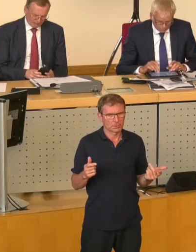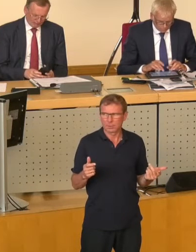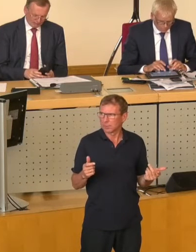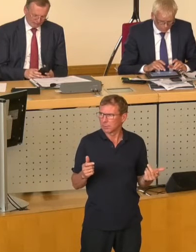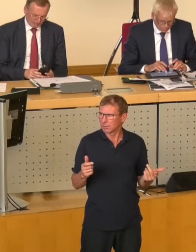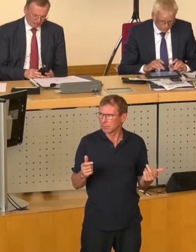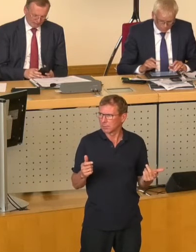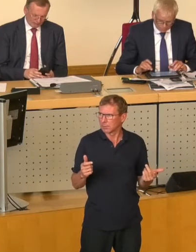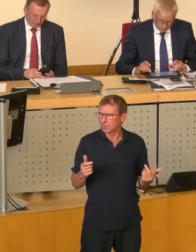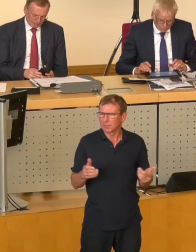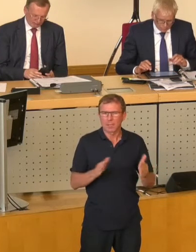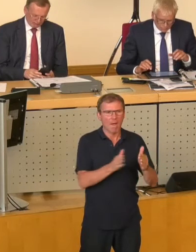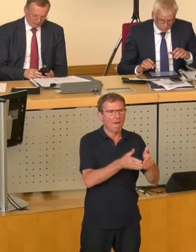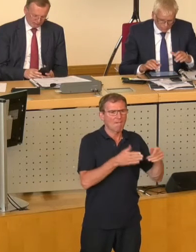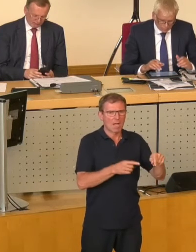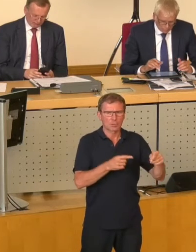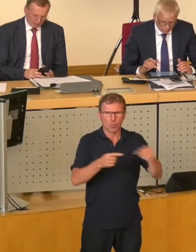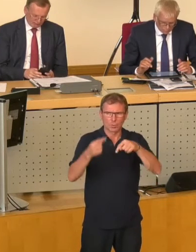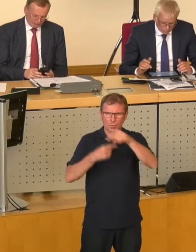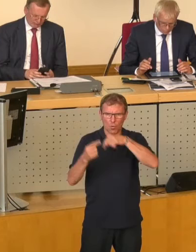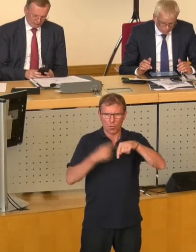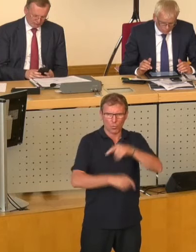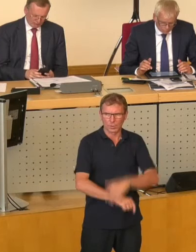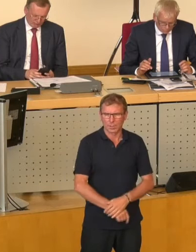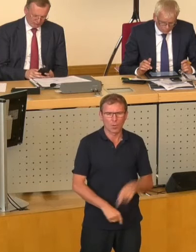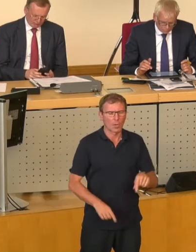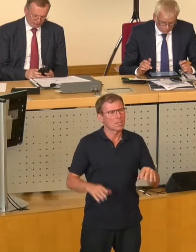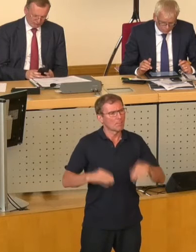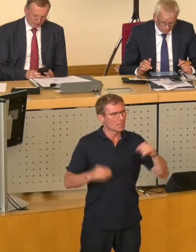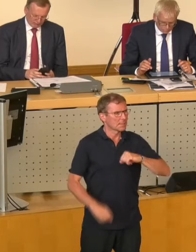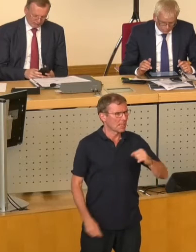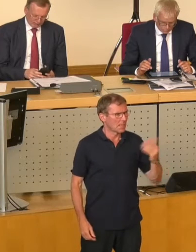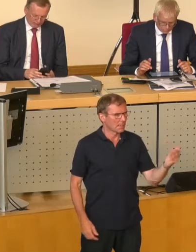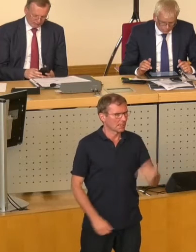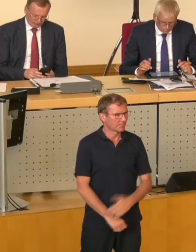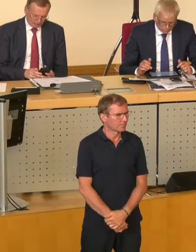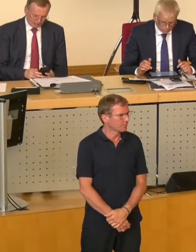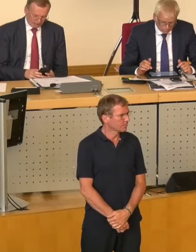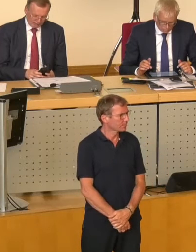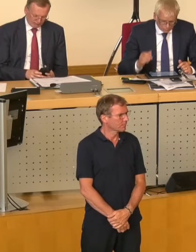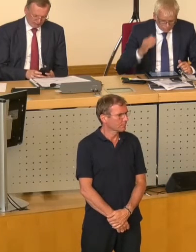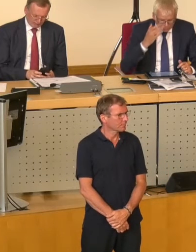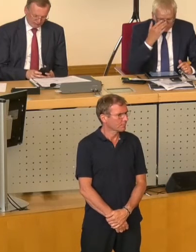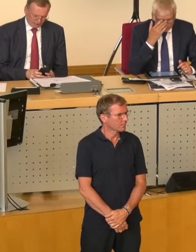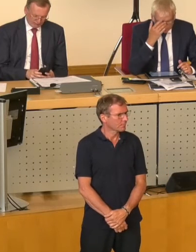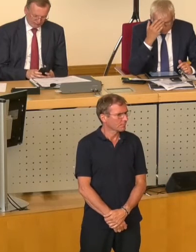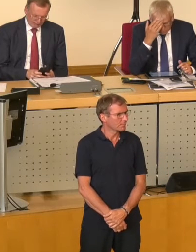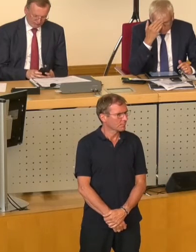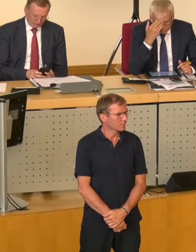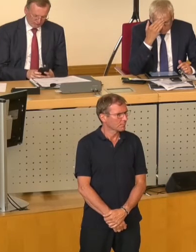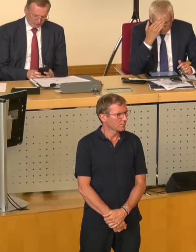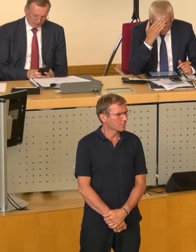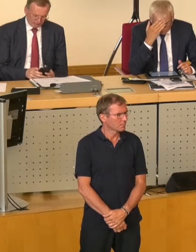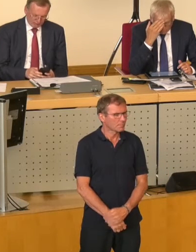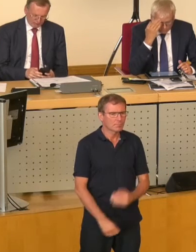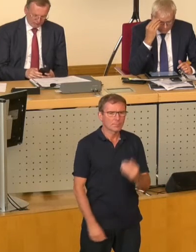Fraktionsrunde und es beginnt heute die Linke und da gucken wir mal, wen Sie mir genannt